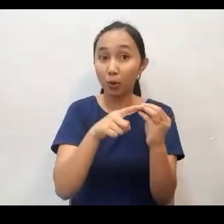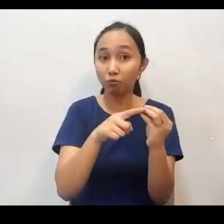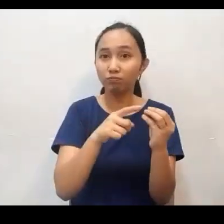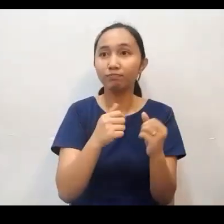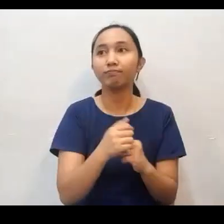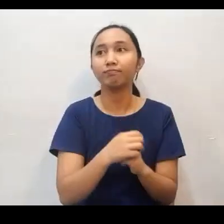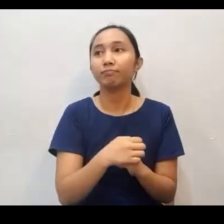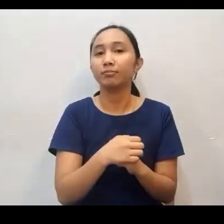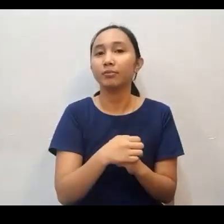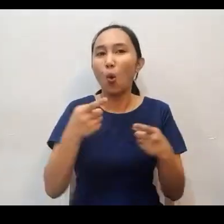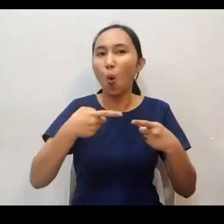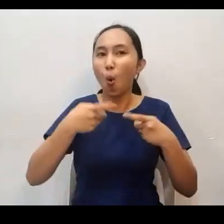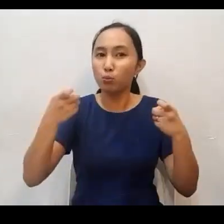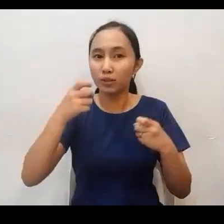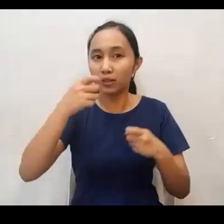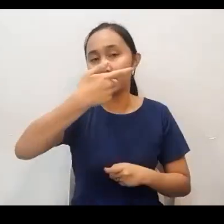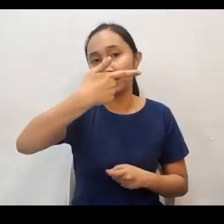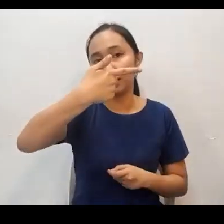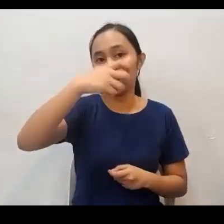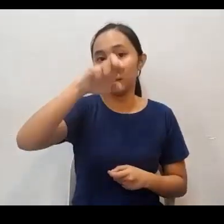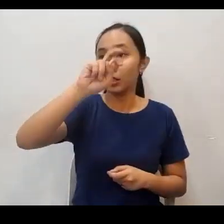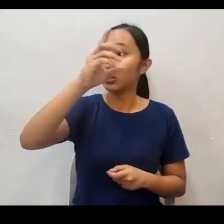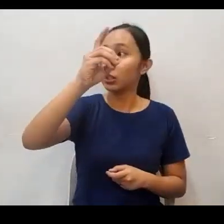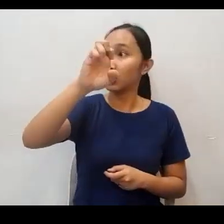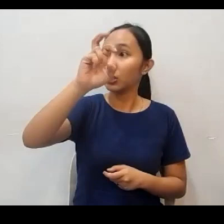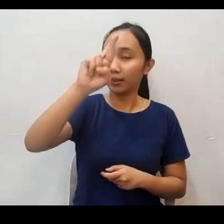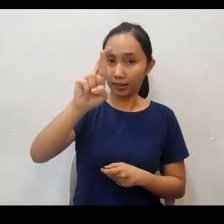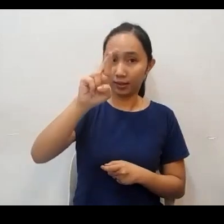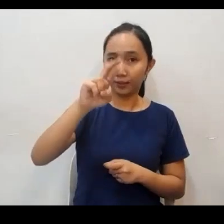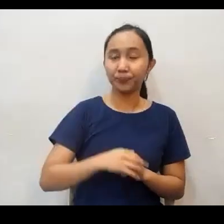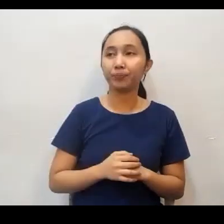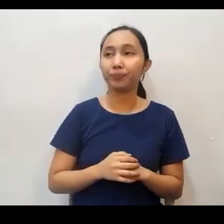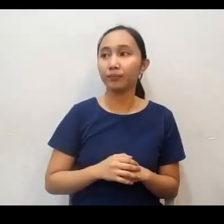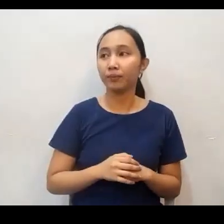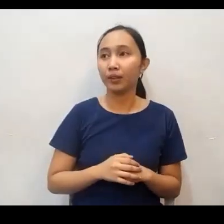yung pangalawang bagay kailangan natin maging maingat sa ibang kasarian